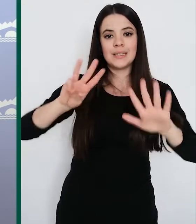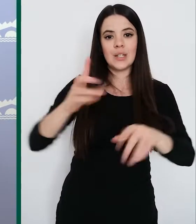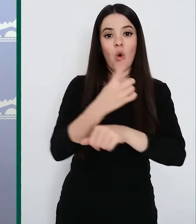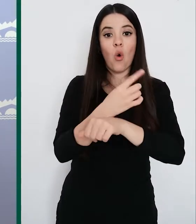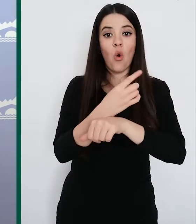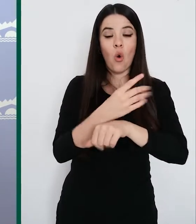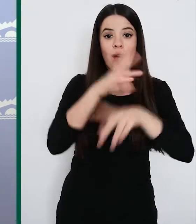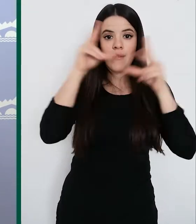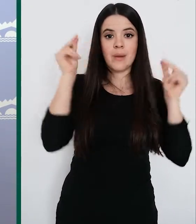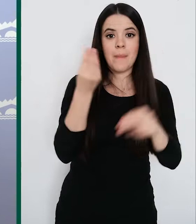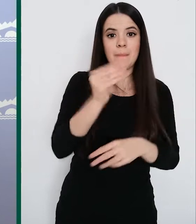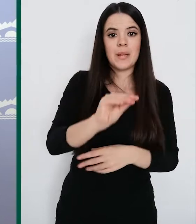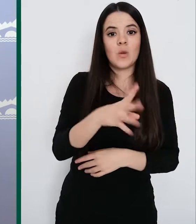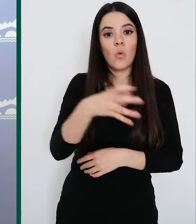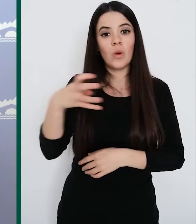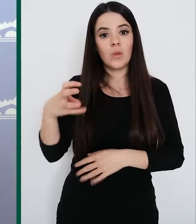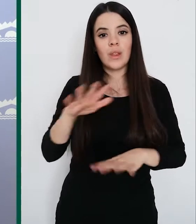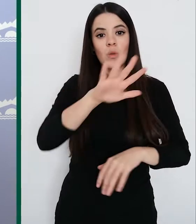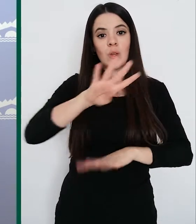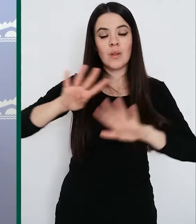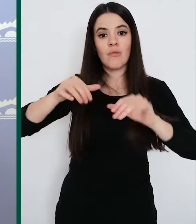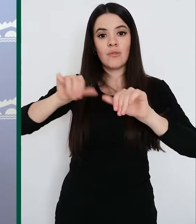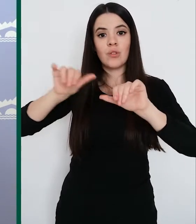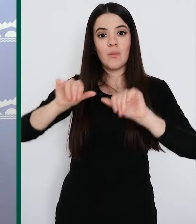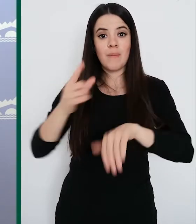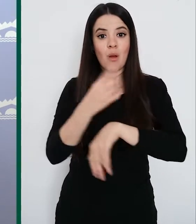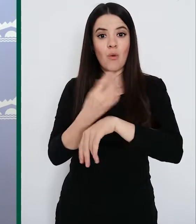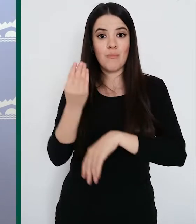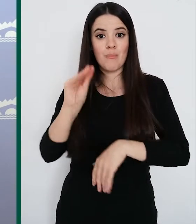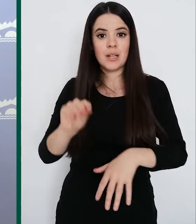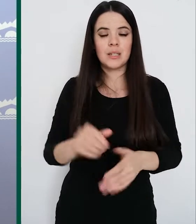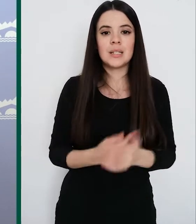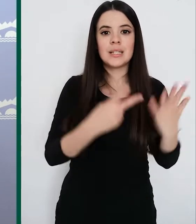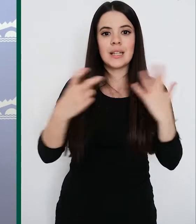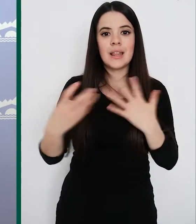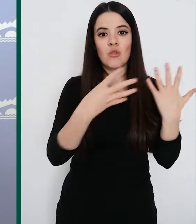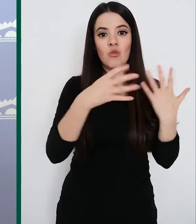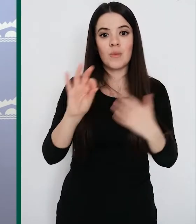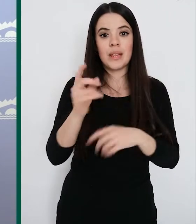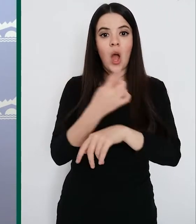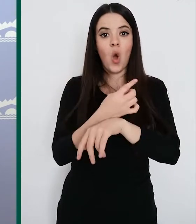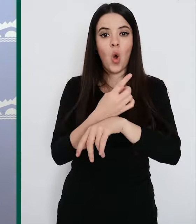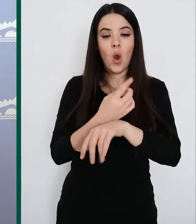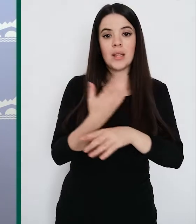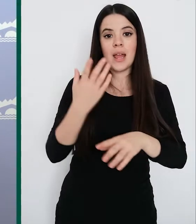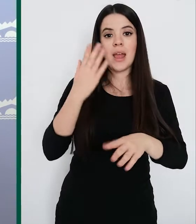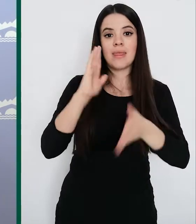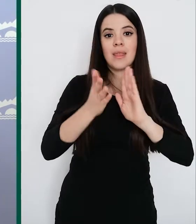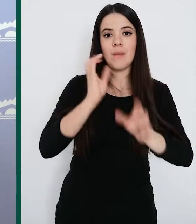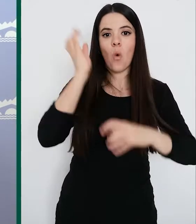459 horas de fisioterapia, 790 horas de terapia ocupacional, 3